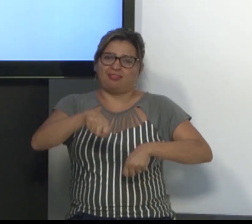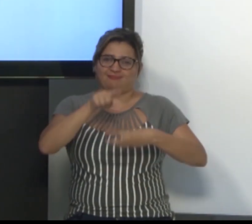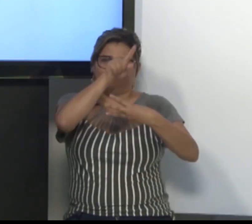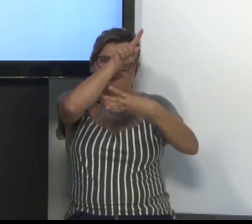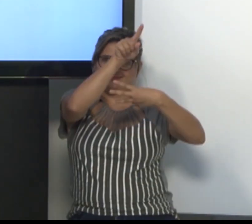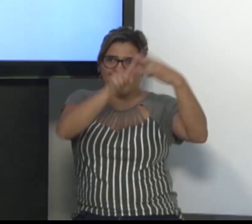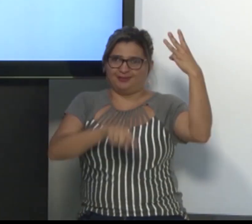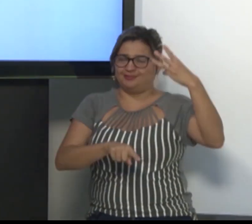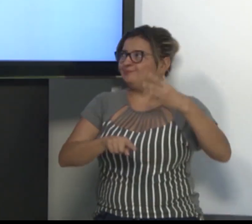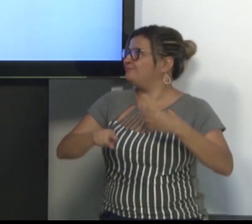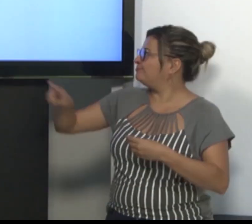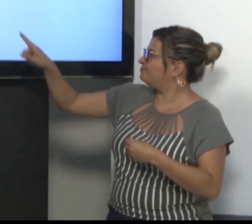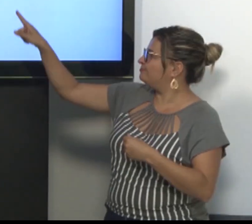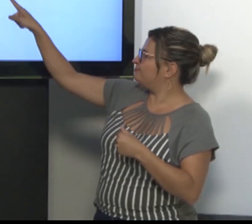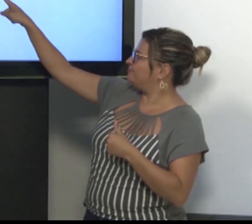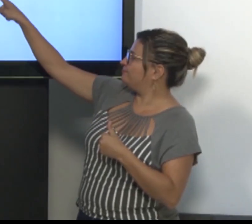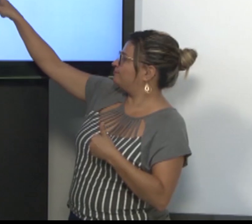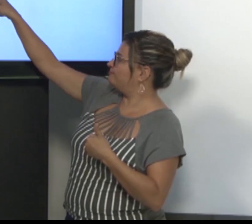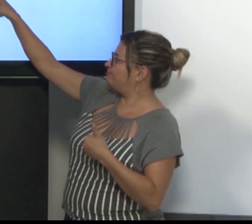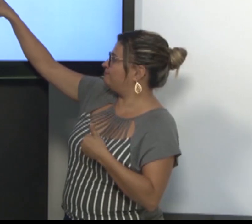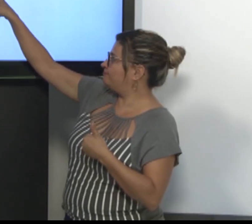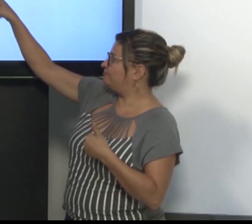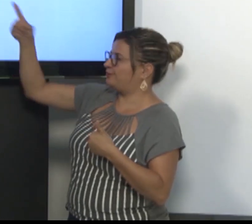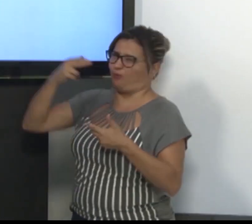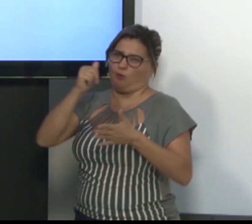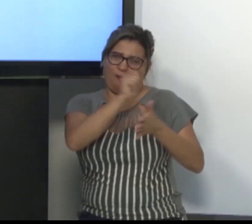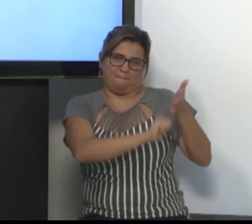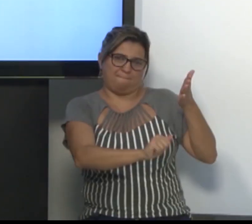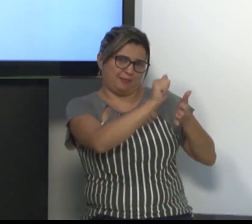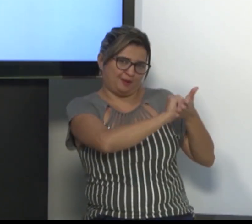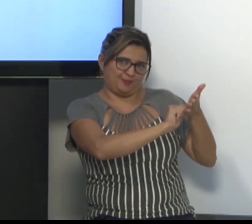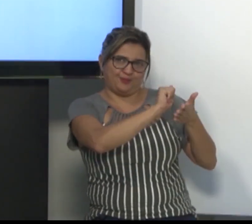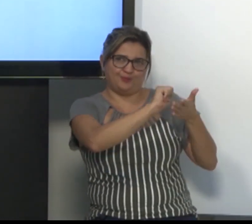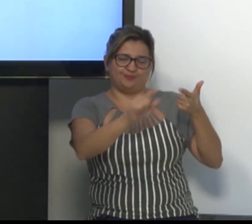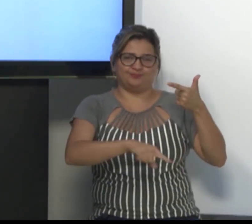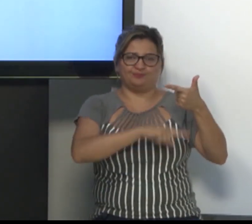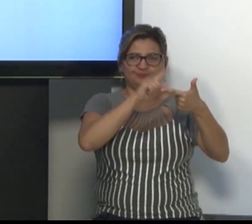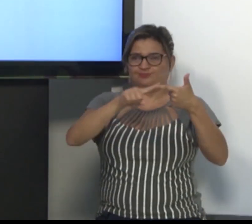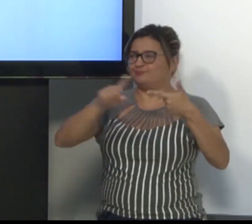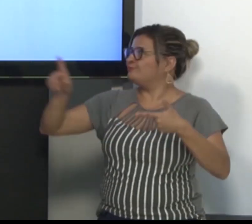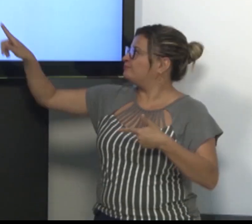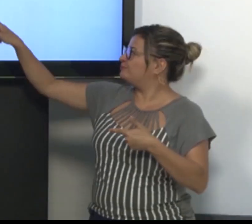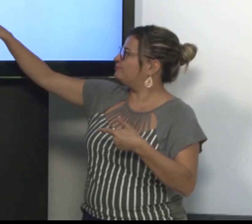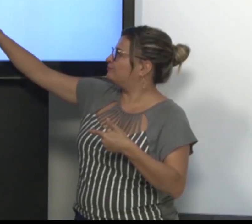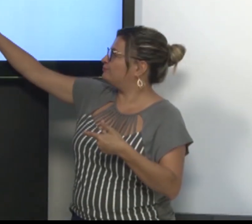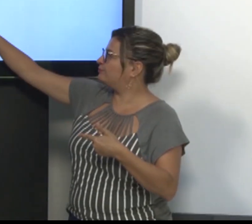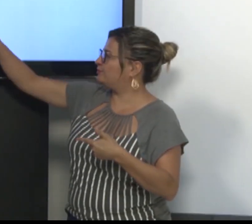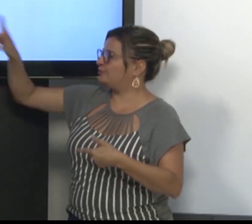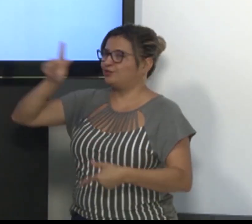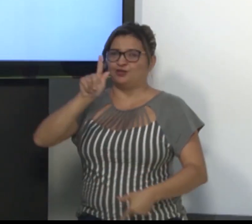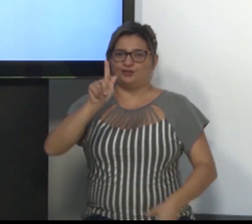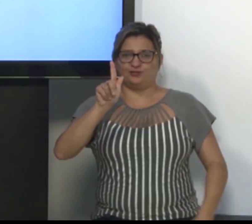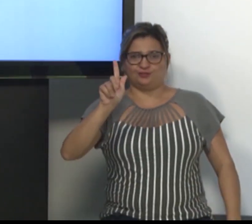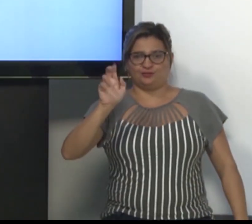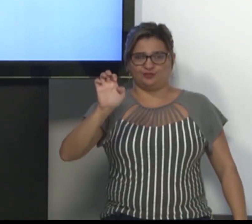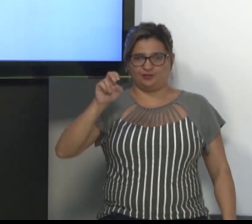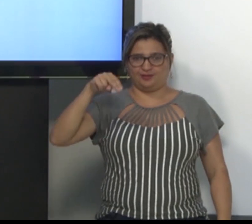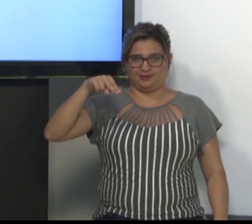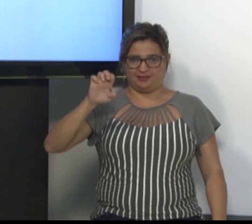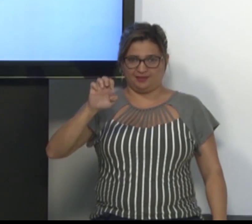mas, né? Aqui, temos as três, que é o apagamento, generalização